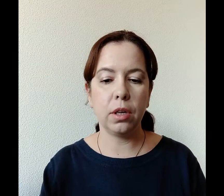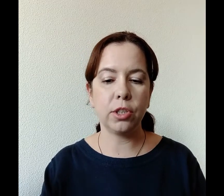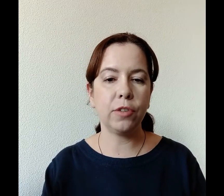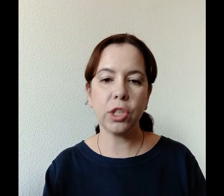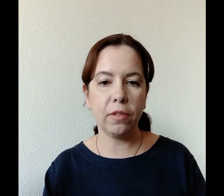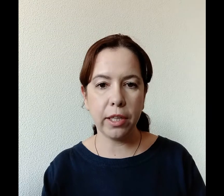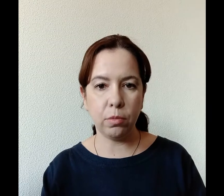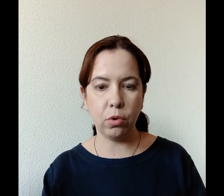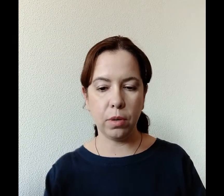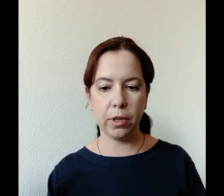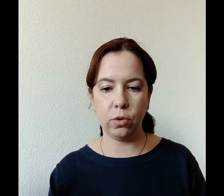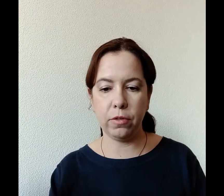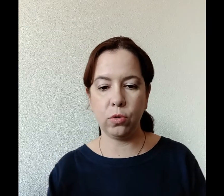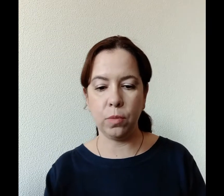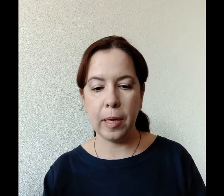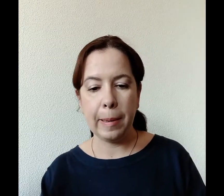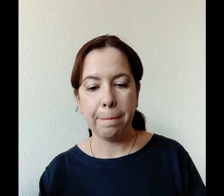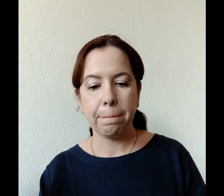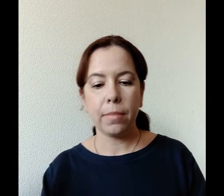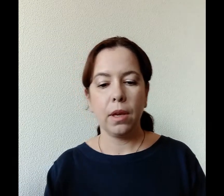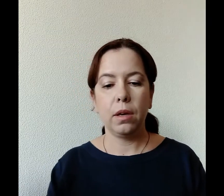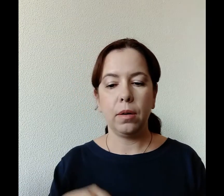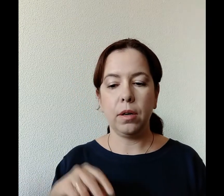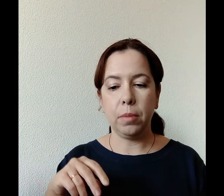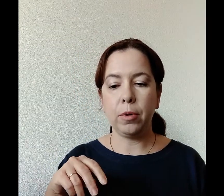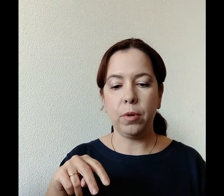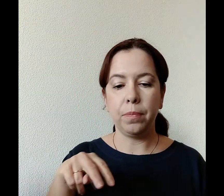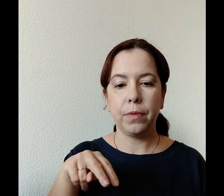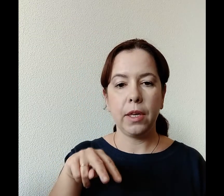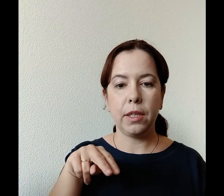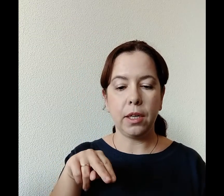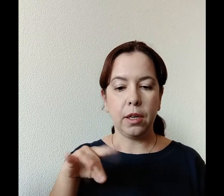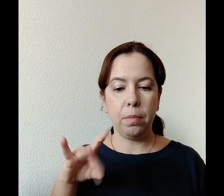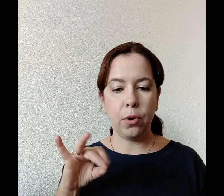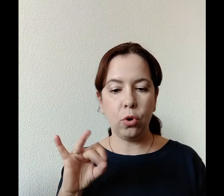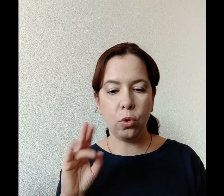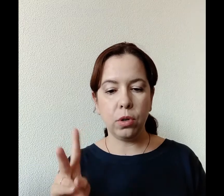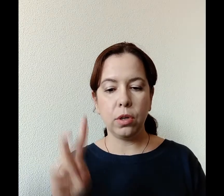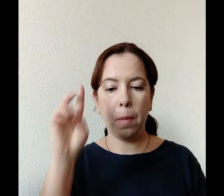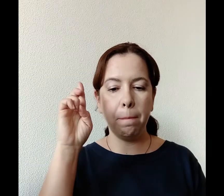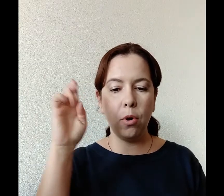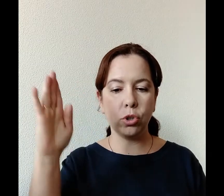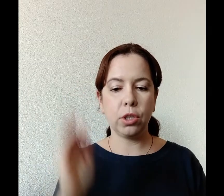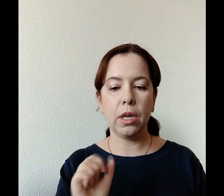ожидавший явление Бога, пророк Аввакум. Итак, пророк Божий